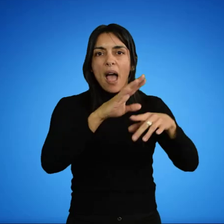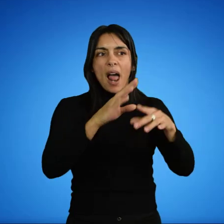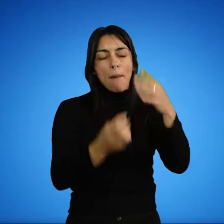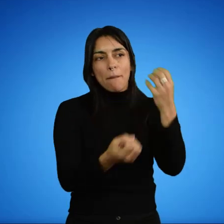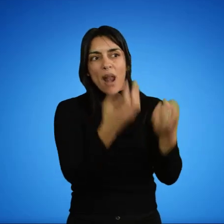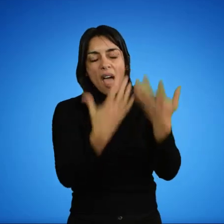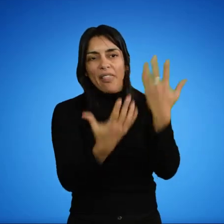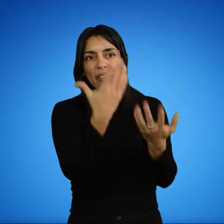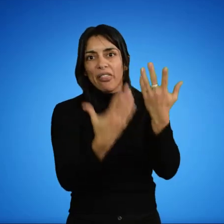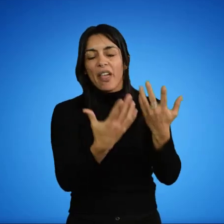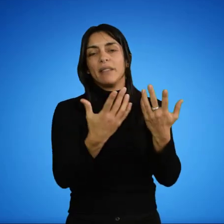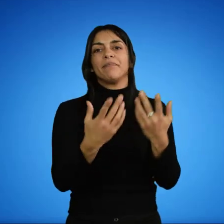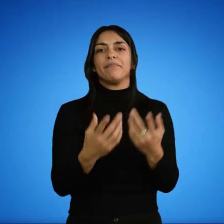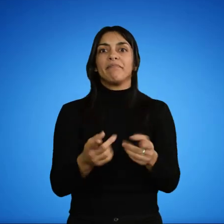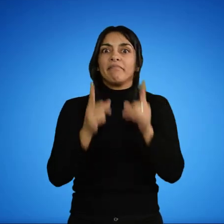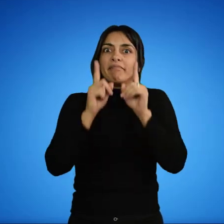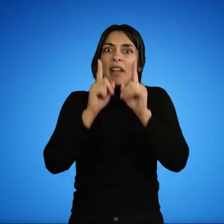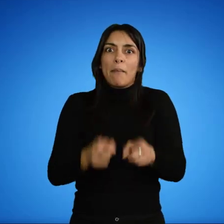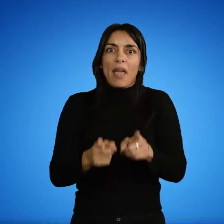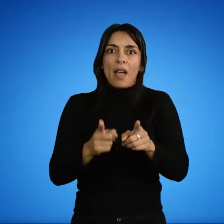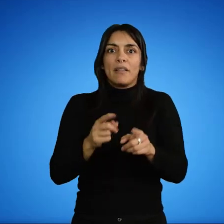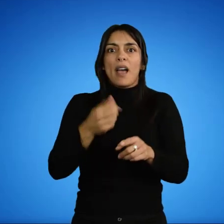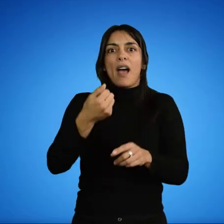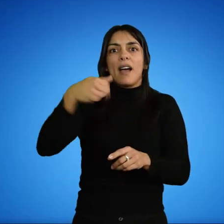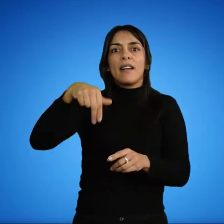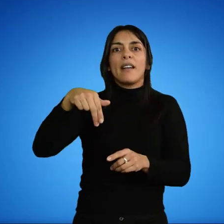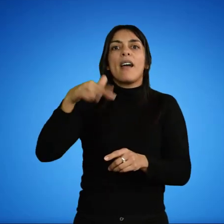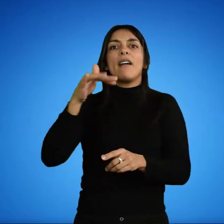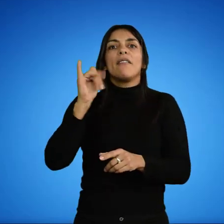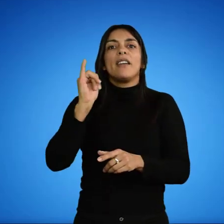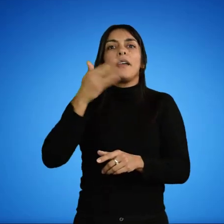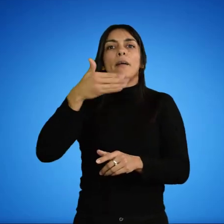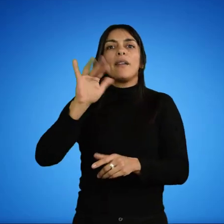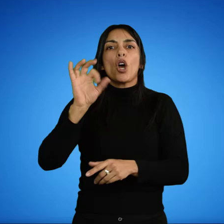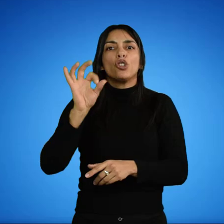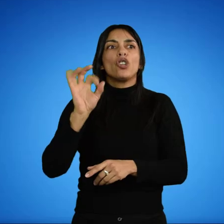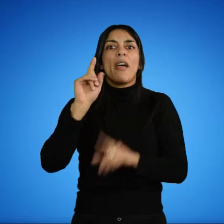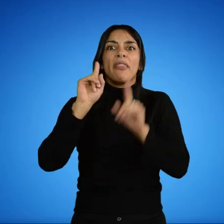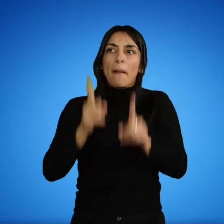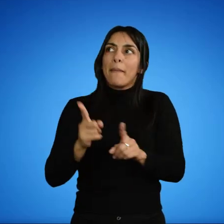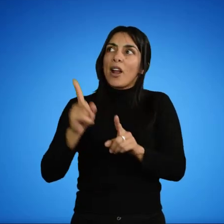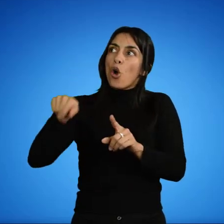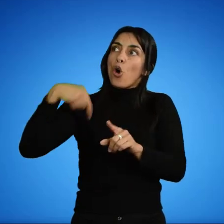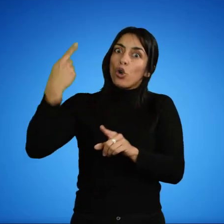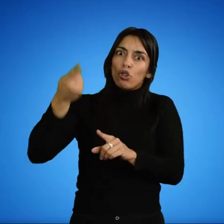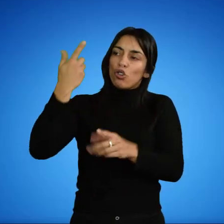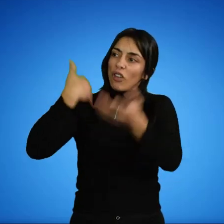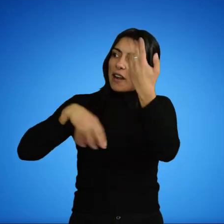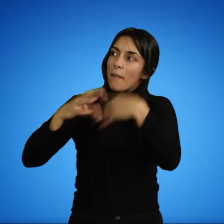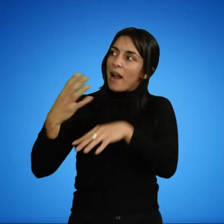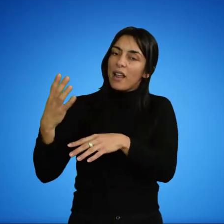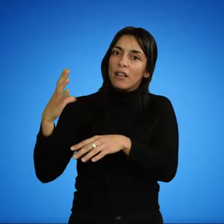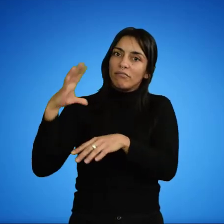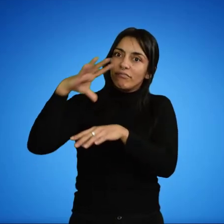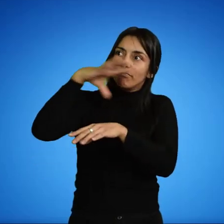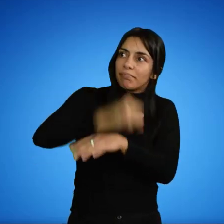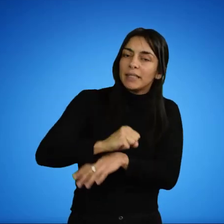Y por supuesto, los anfibios son una presa importante para muchos otros animales, incluyendo peces,